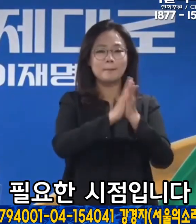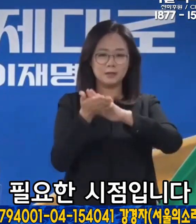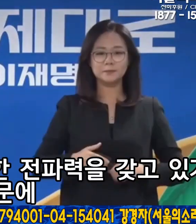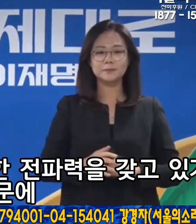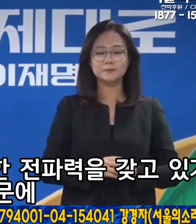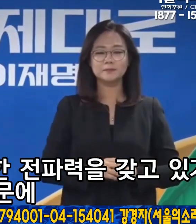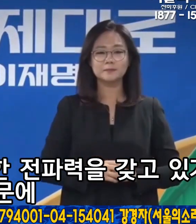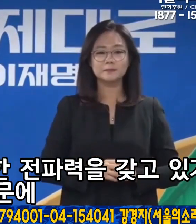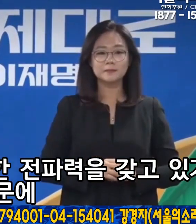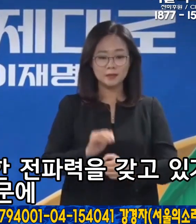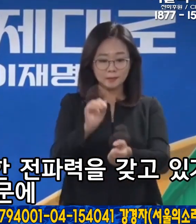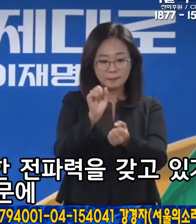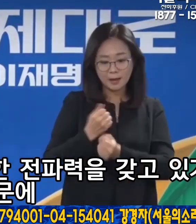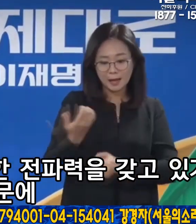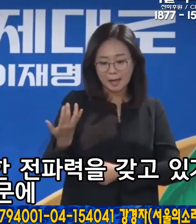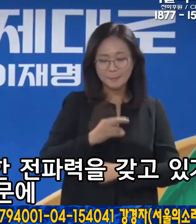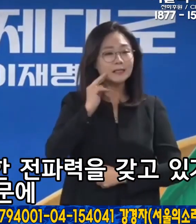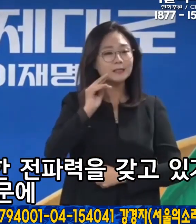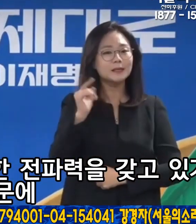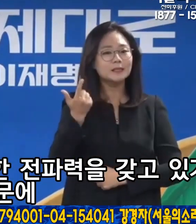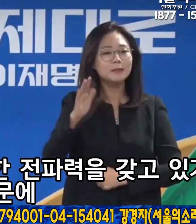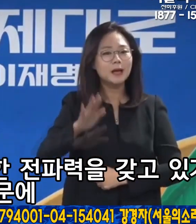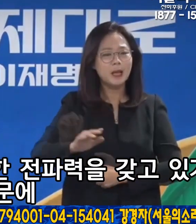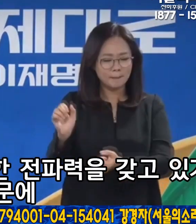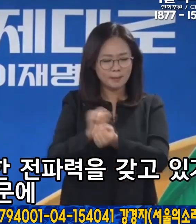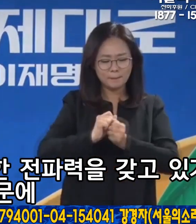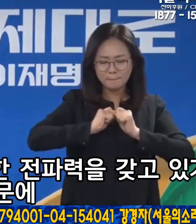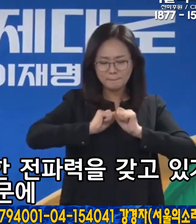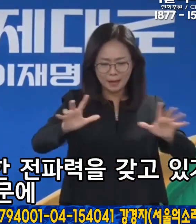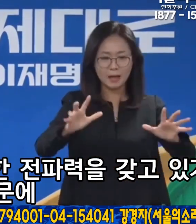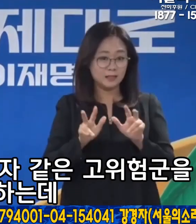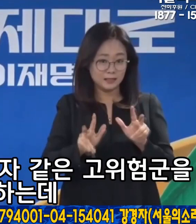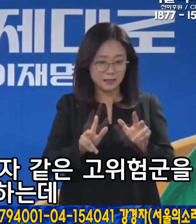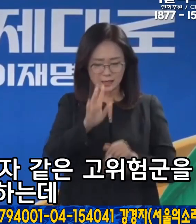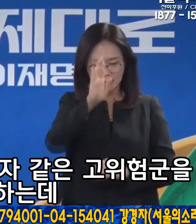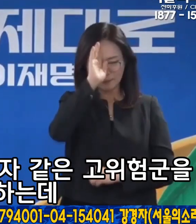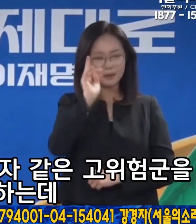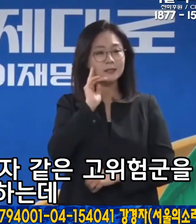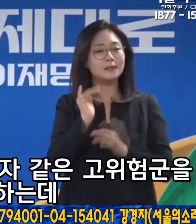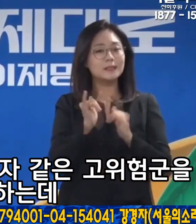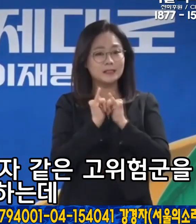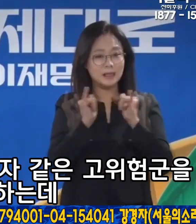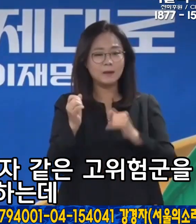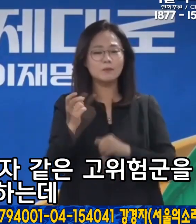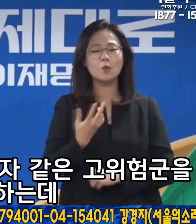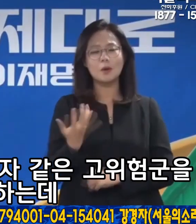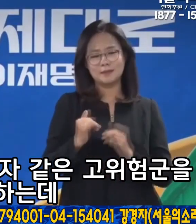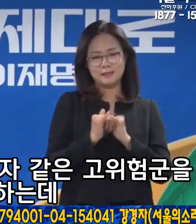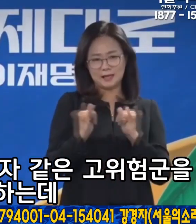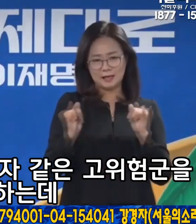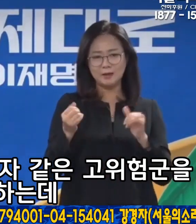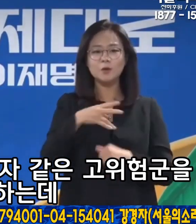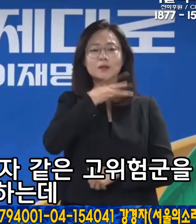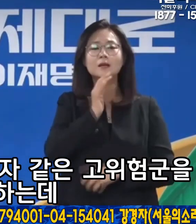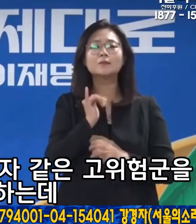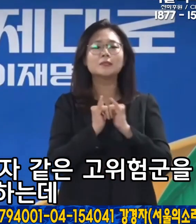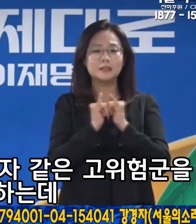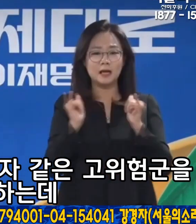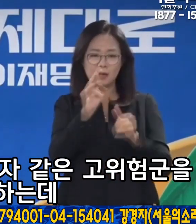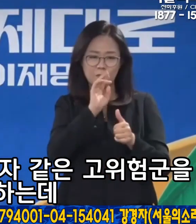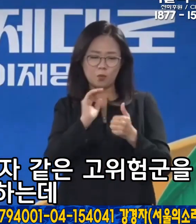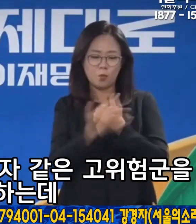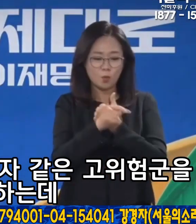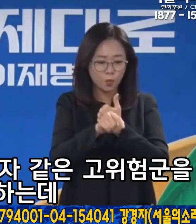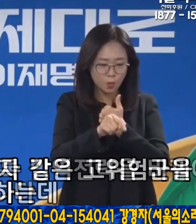시점입니다. 치명률은 낮지만 강한 전파력을 갖고 있기 때문에 고령자와 기저질환자 같은 고위험군을